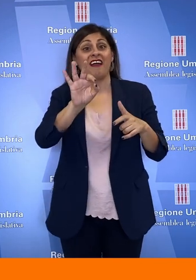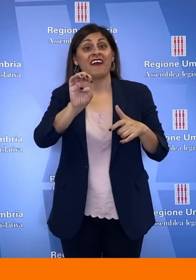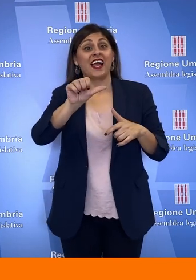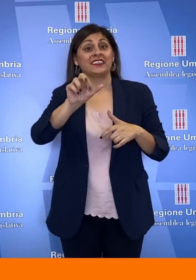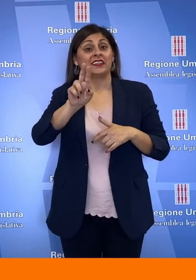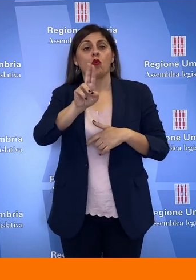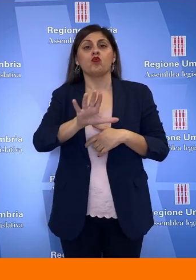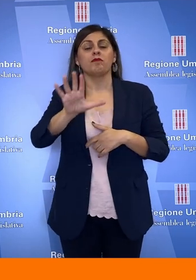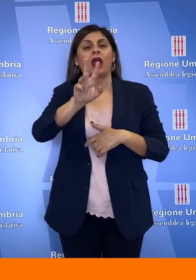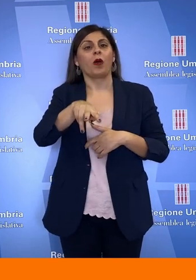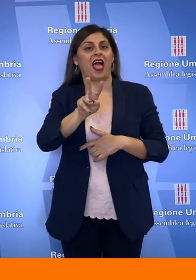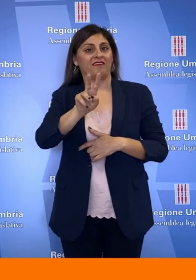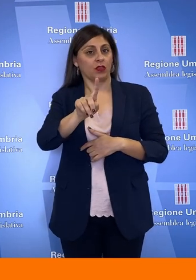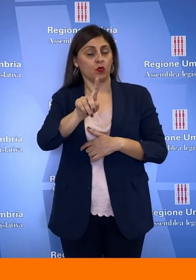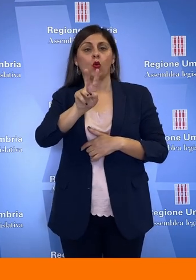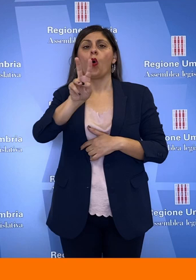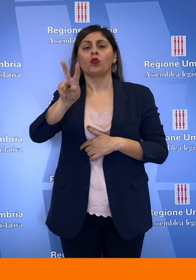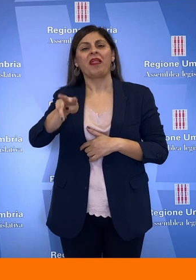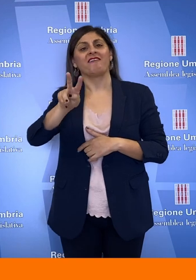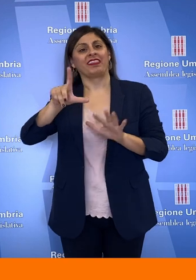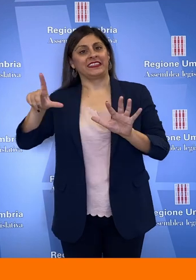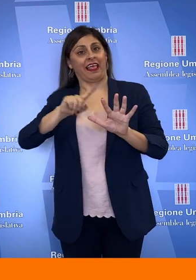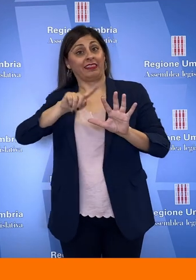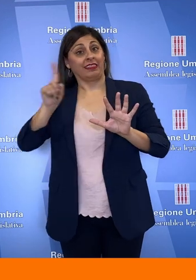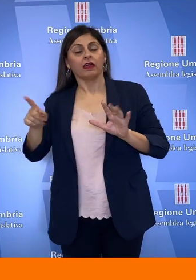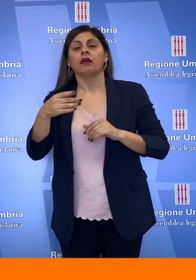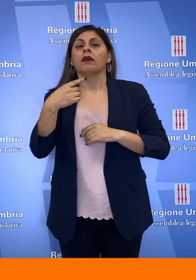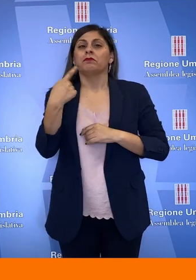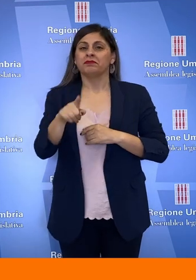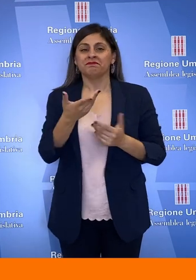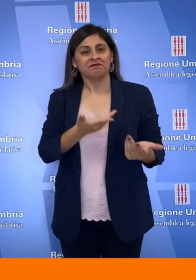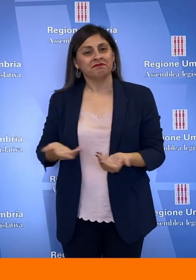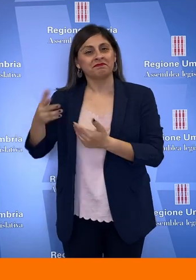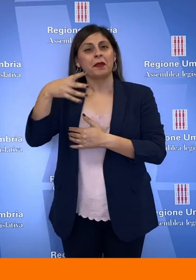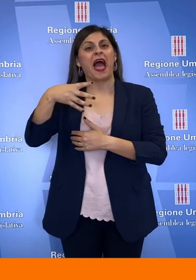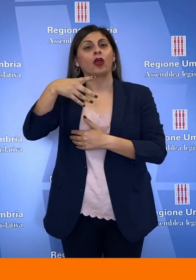Umbria 2021 2027. Ce ne parla in questo servizio Marco Paganini.